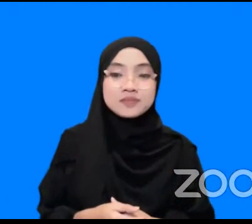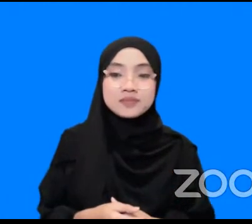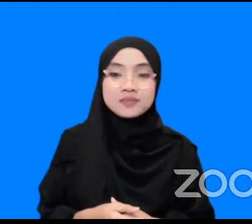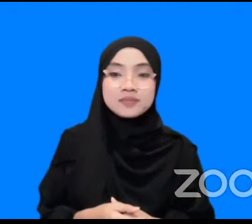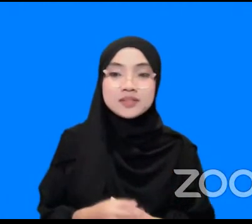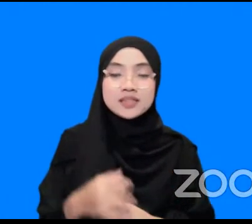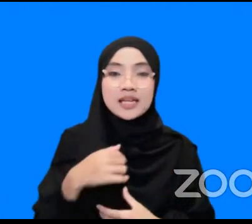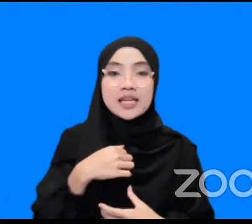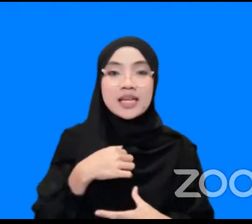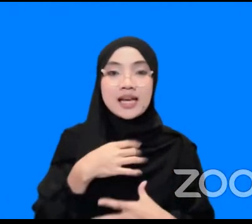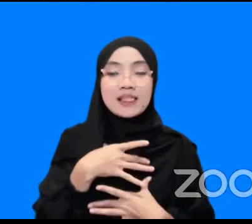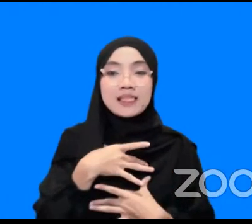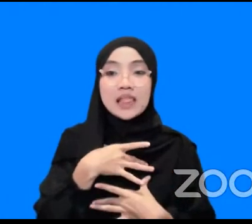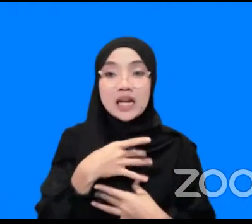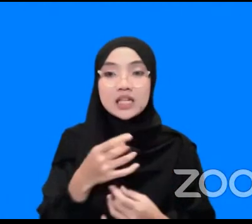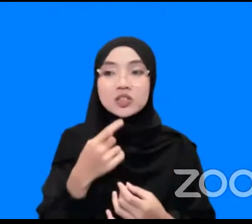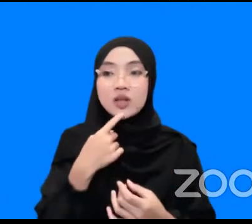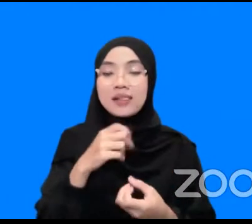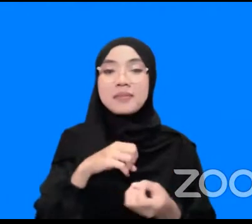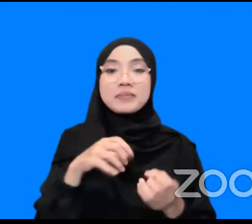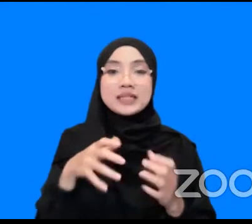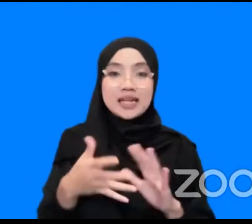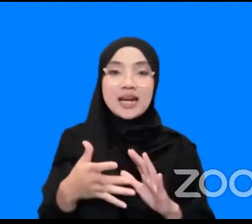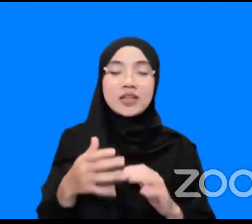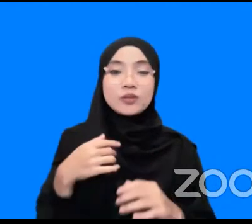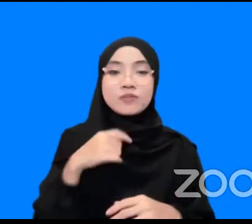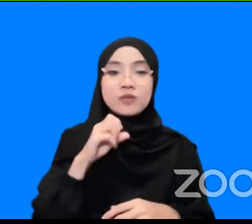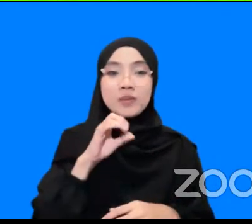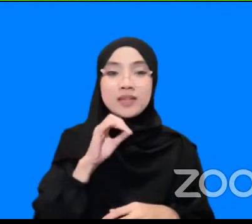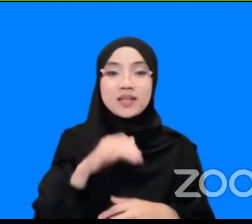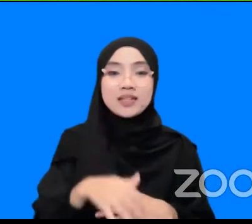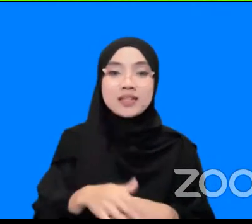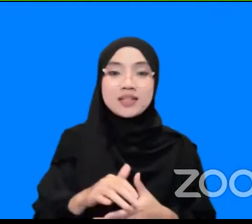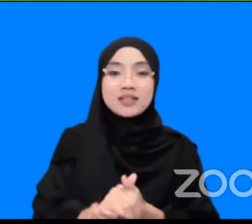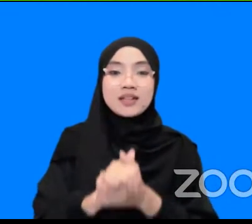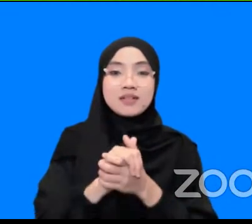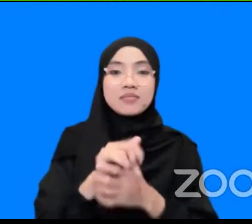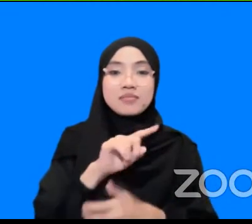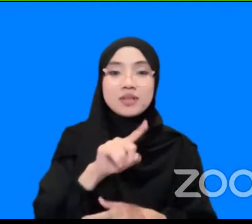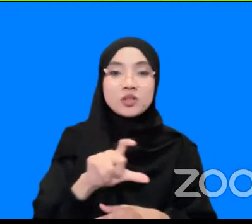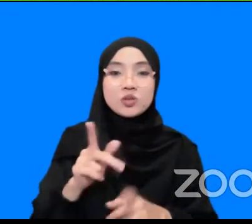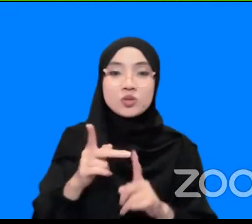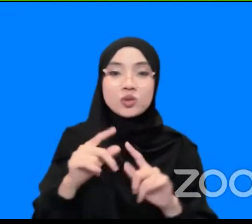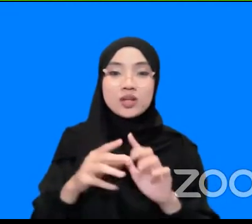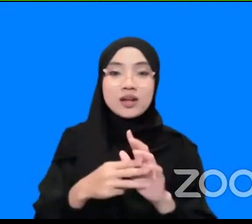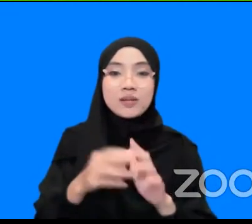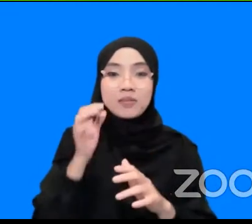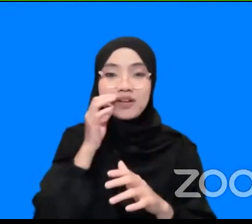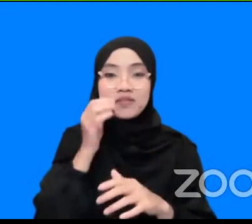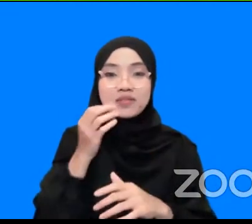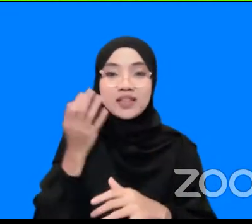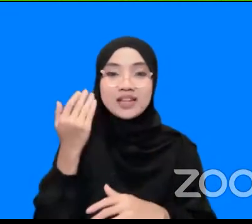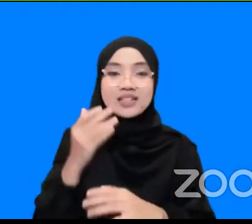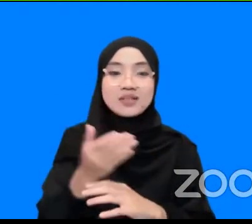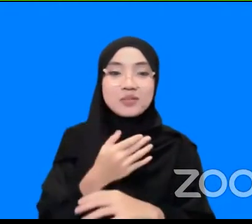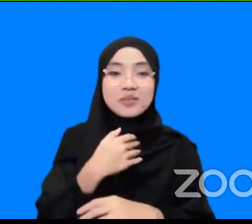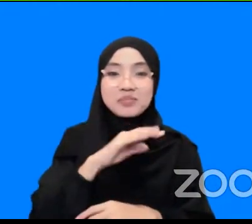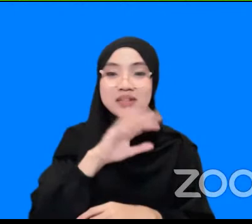ketertarikan saya terhadap kebencanaan salam bang Zulham mohon maaf gak sempat nyapa tadi